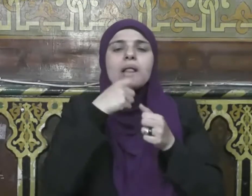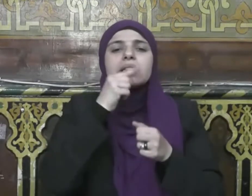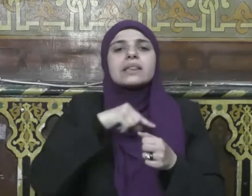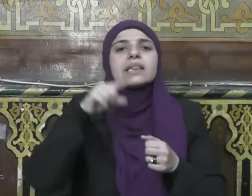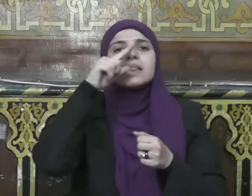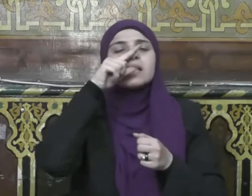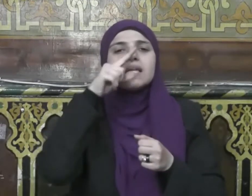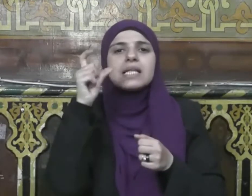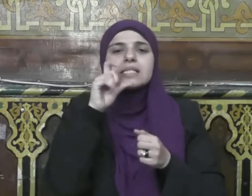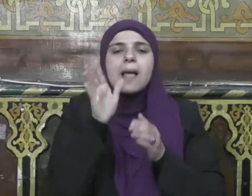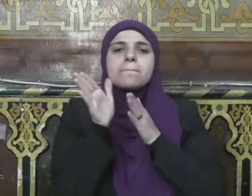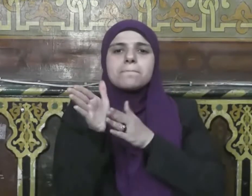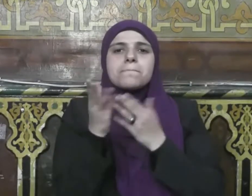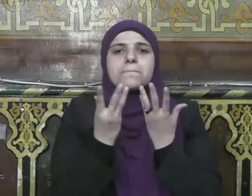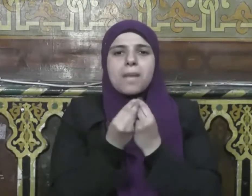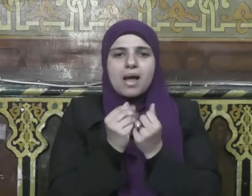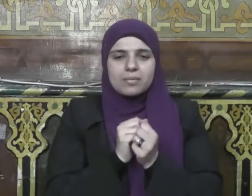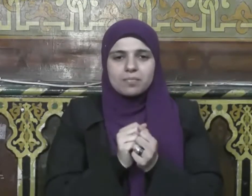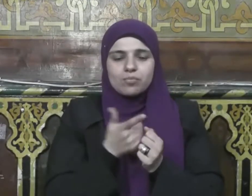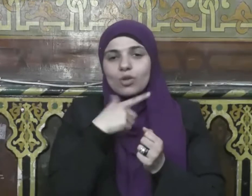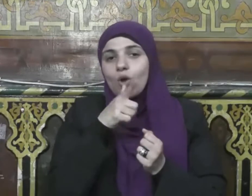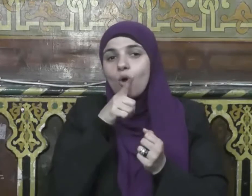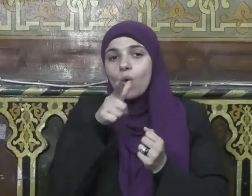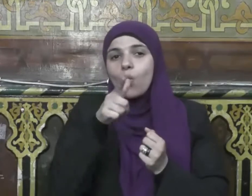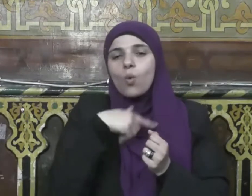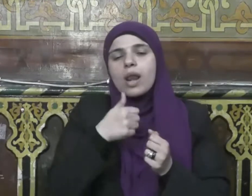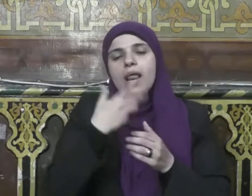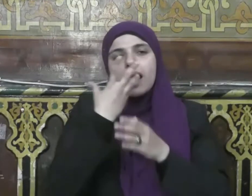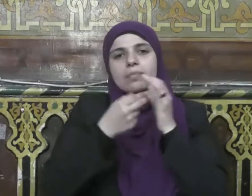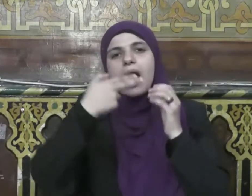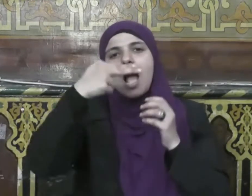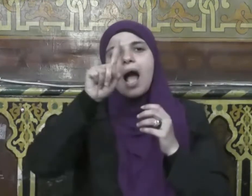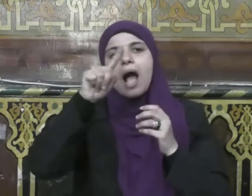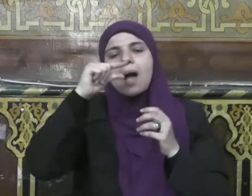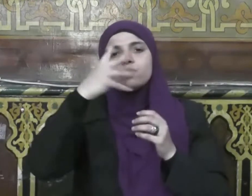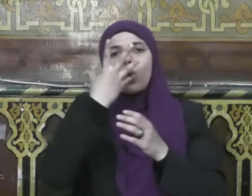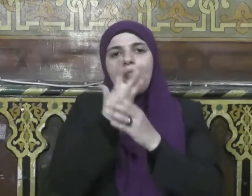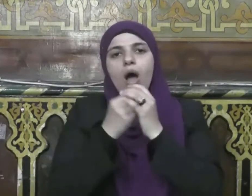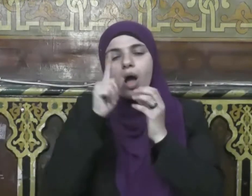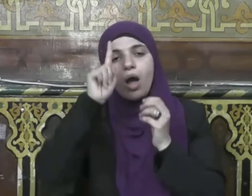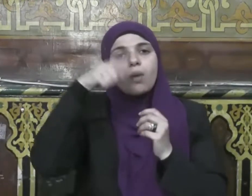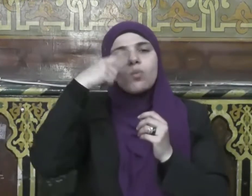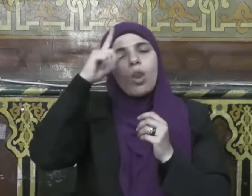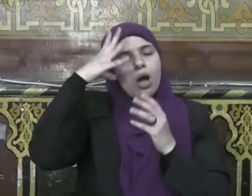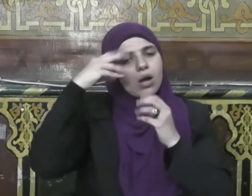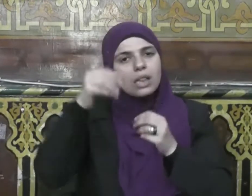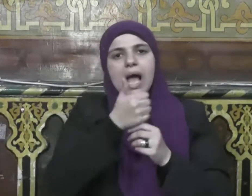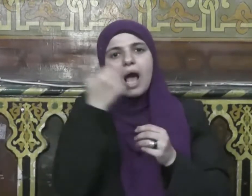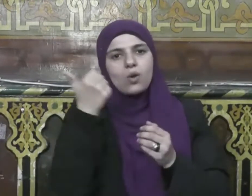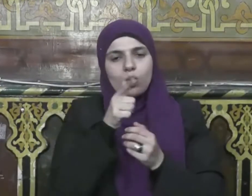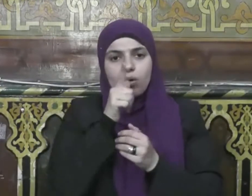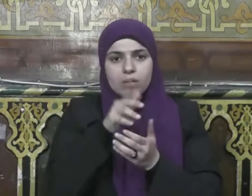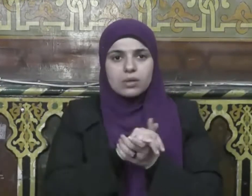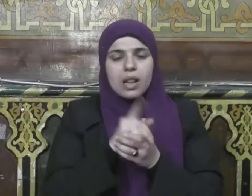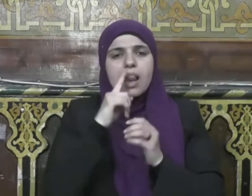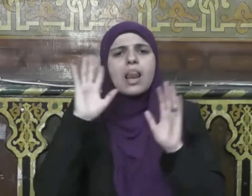سلام رضي الله عنه لما قدم النبي صلى الله عليه وسلم المدينة